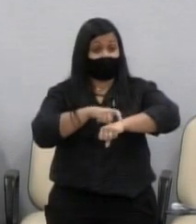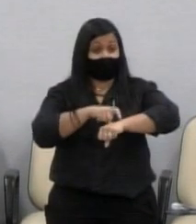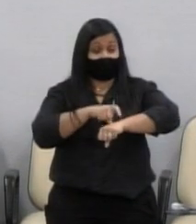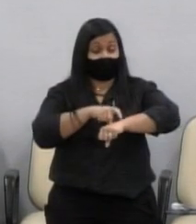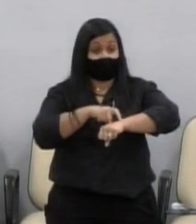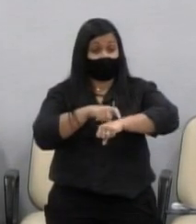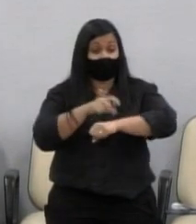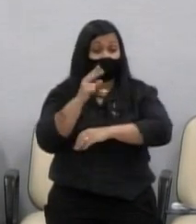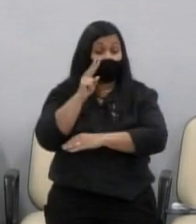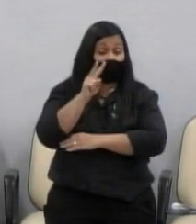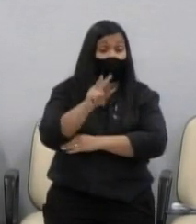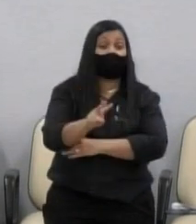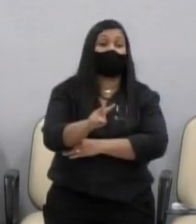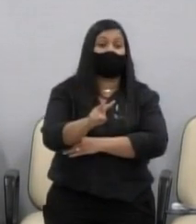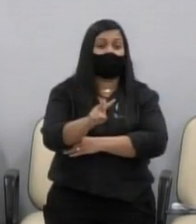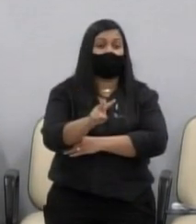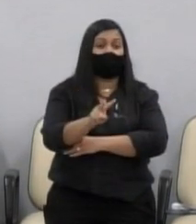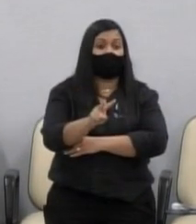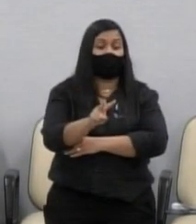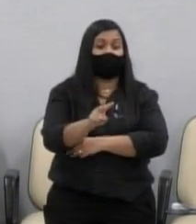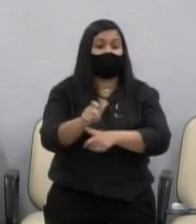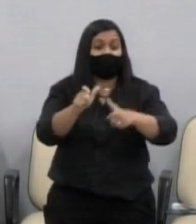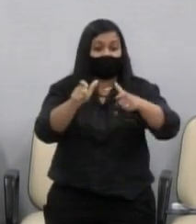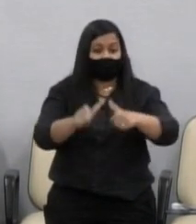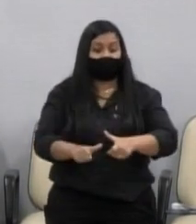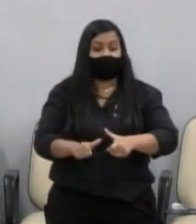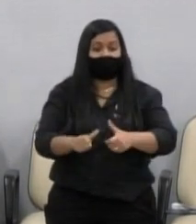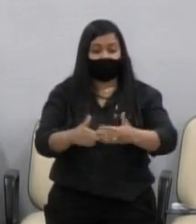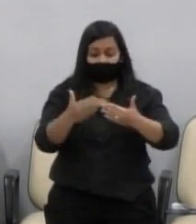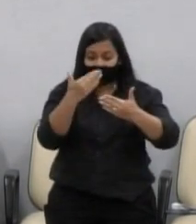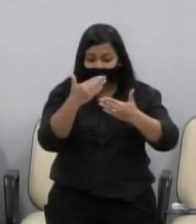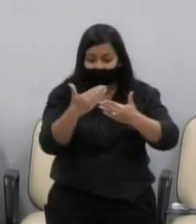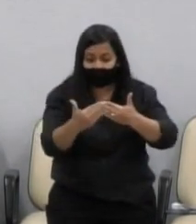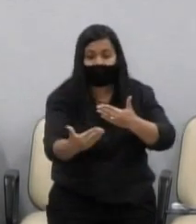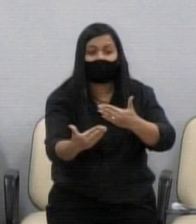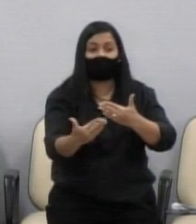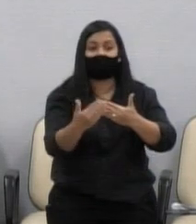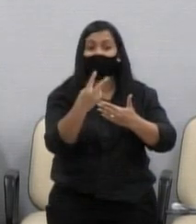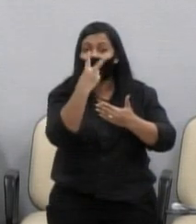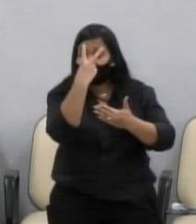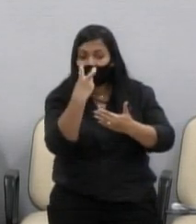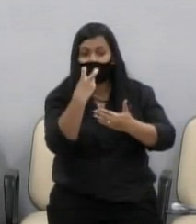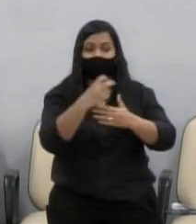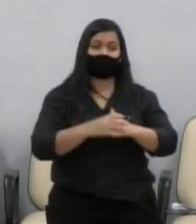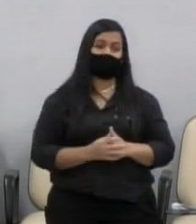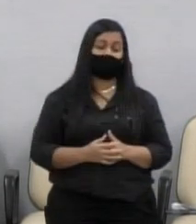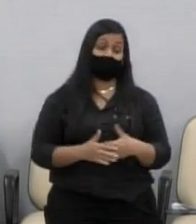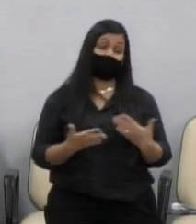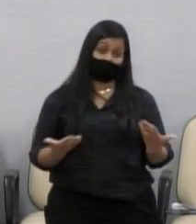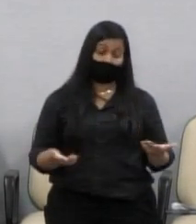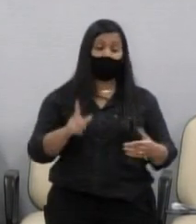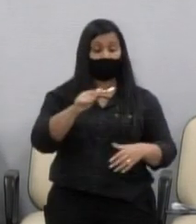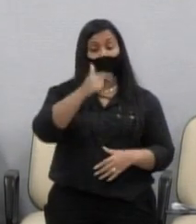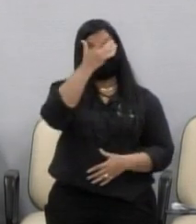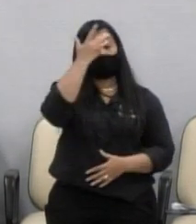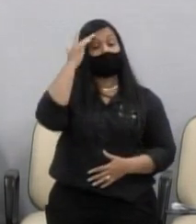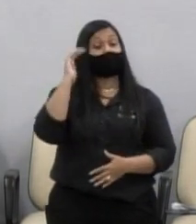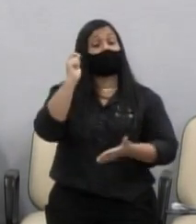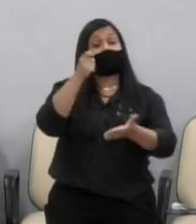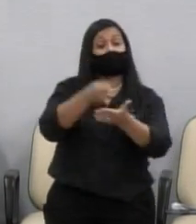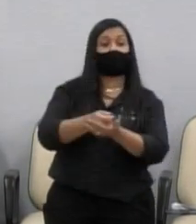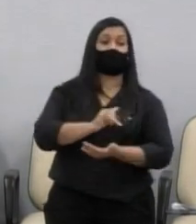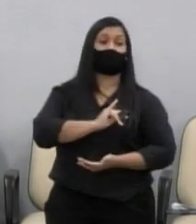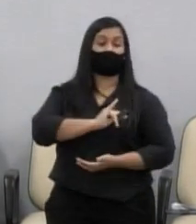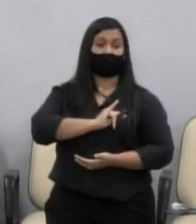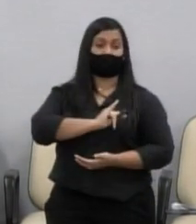deem uma olhada, a cancela está praticamente na frente do deficiente visual. É um cidadão também pagador de impostos.